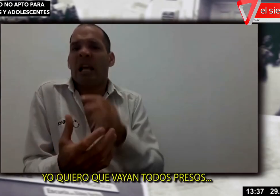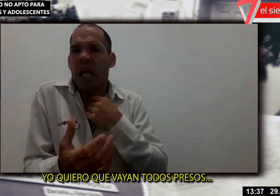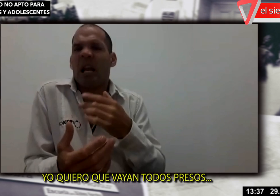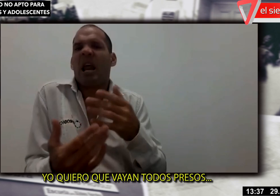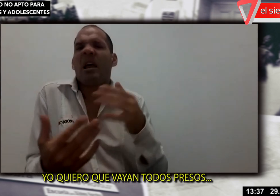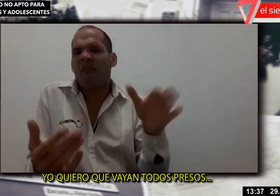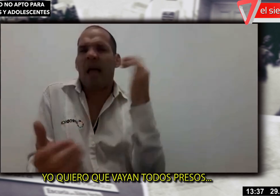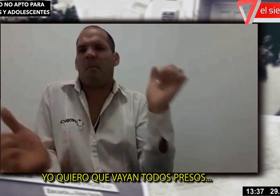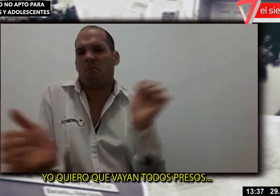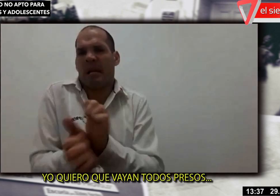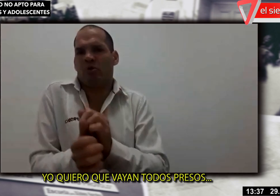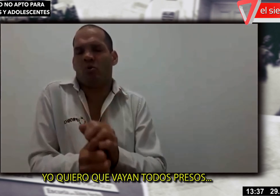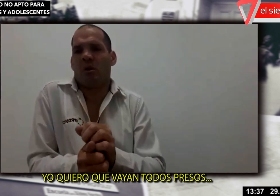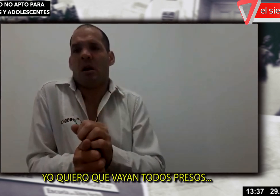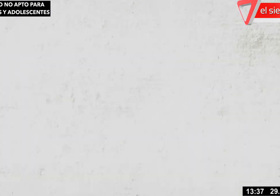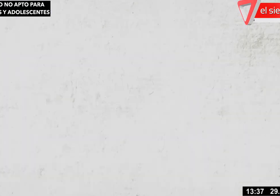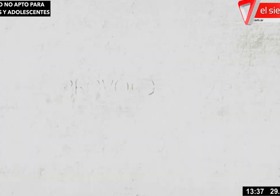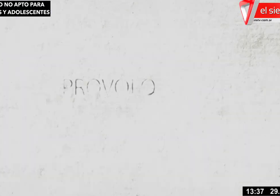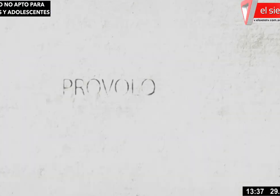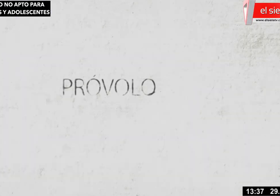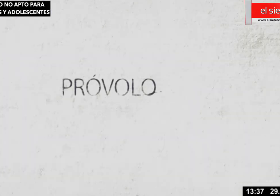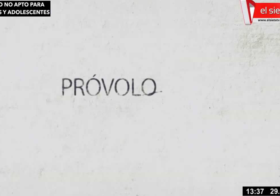Yo quiero que vayan presos.